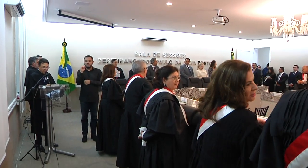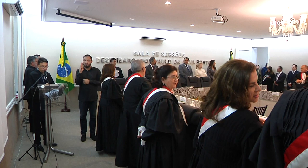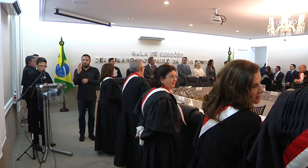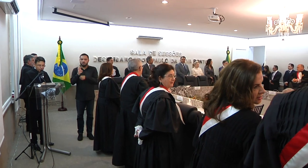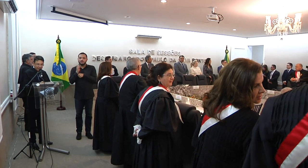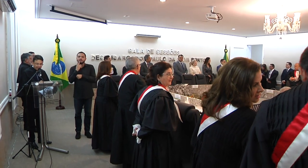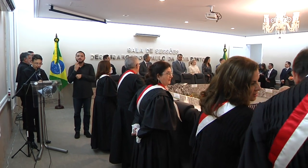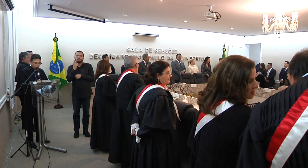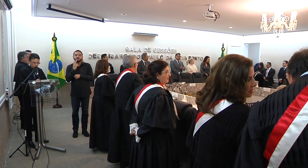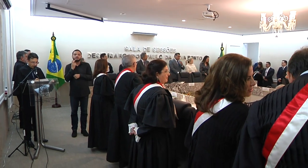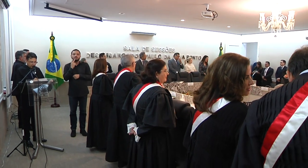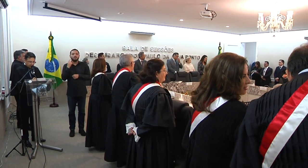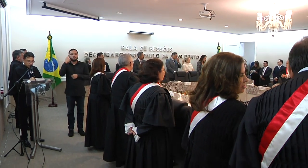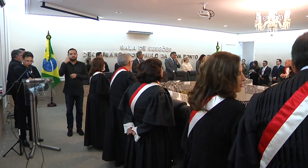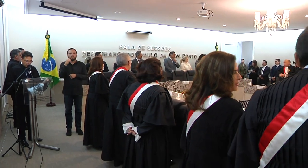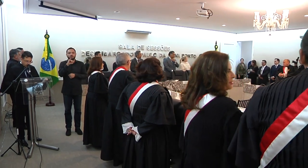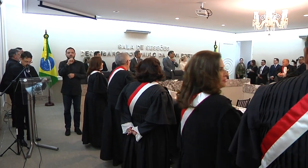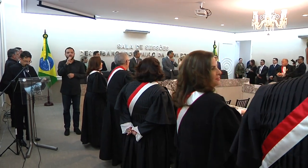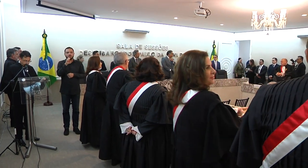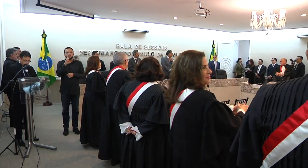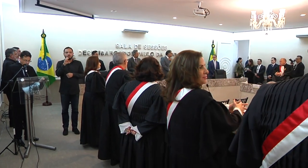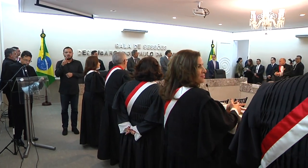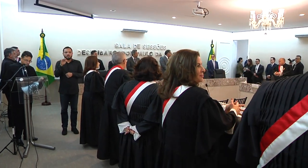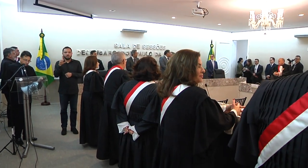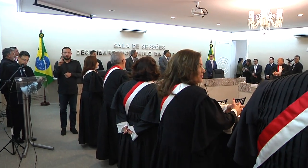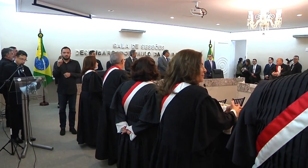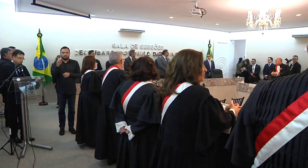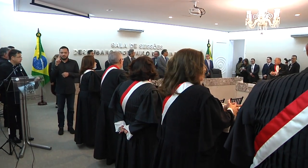Ceará, advogado José Rinaldo Dantas Filho.